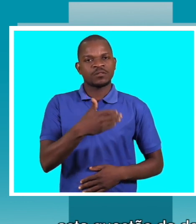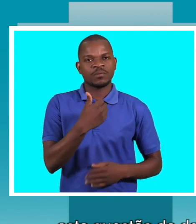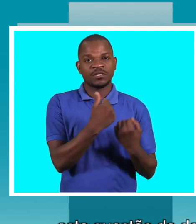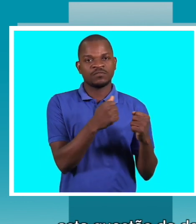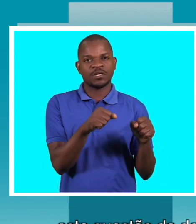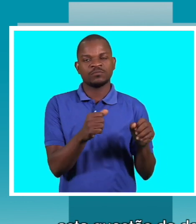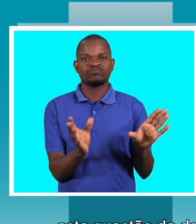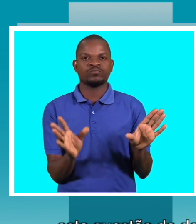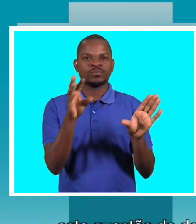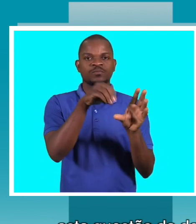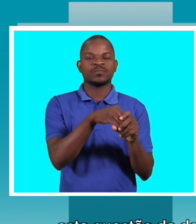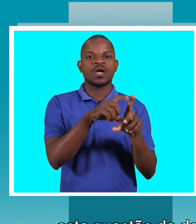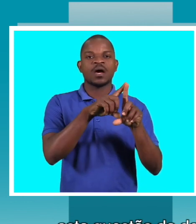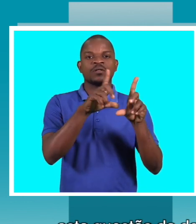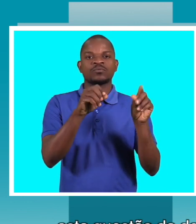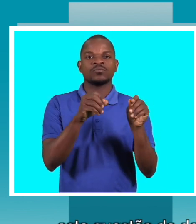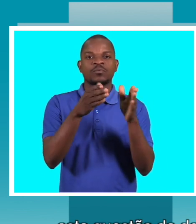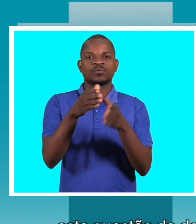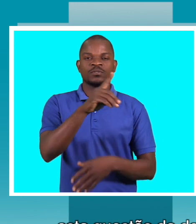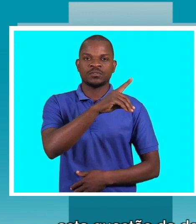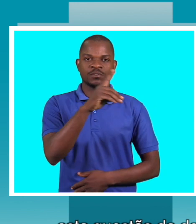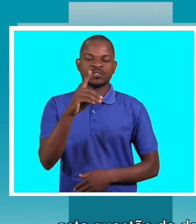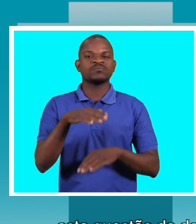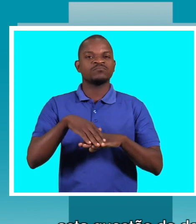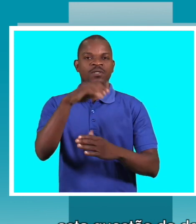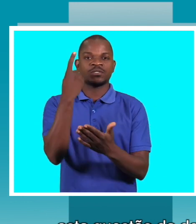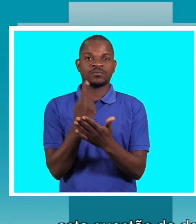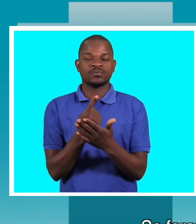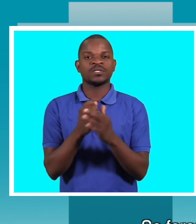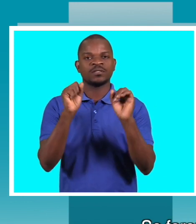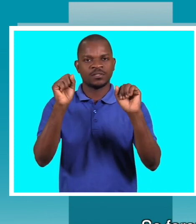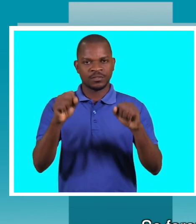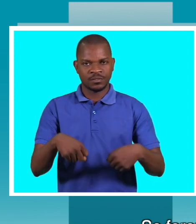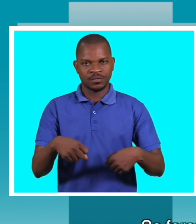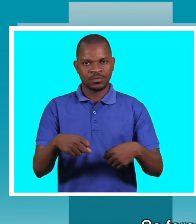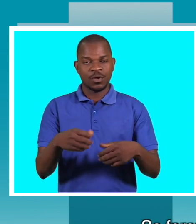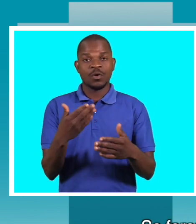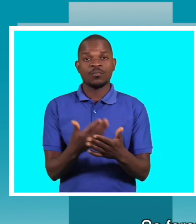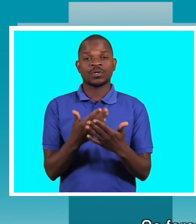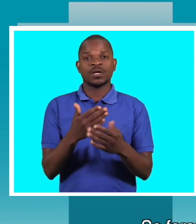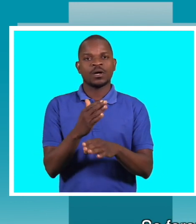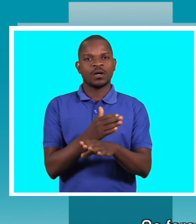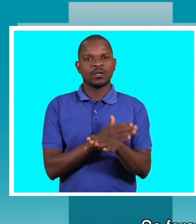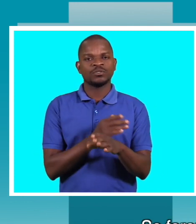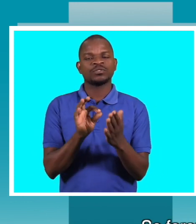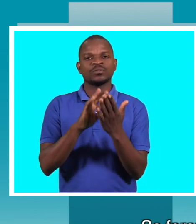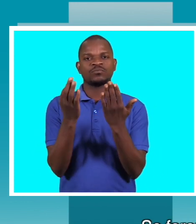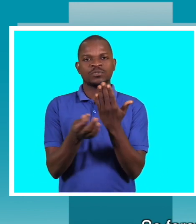esta questão da deficiência como uma das prioridades. Se forem ver, uma das ações que a MoDefa tem feito